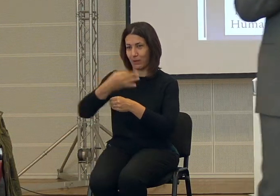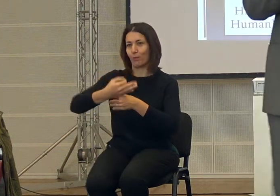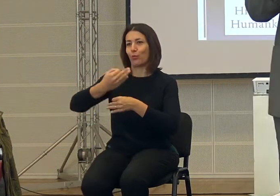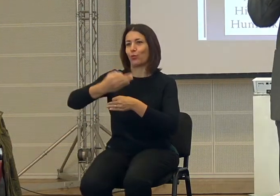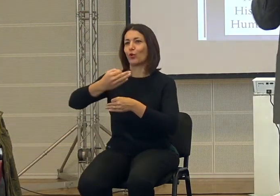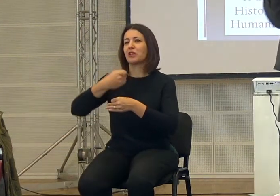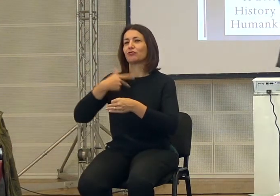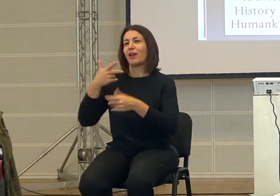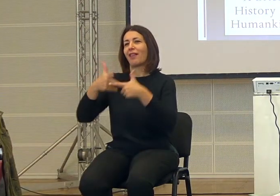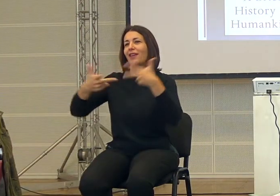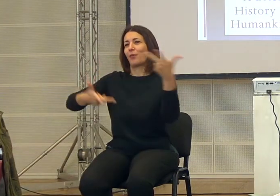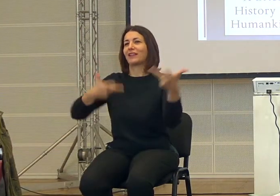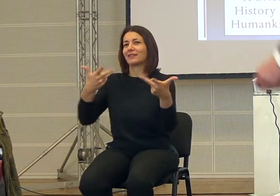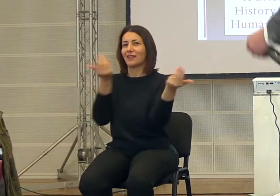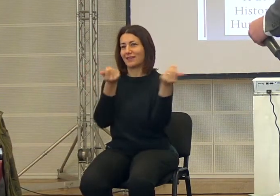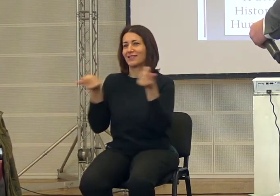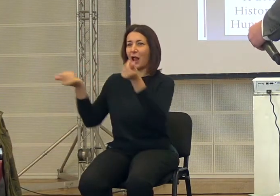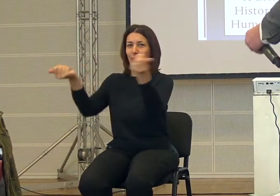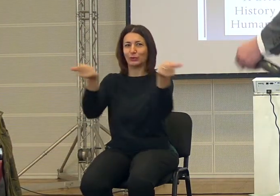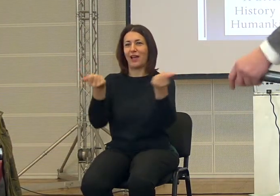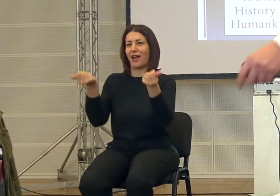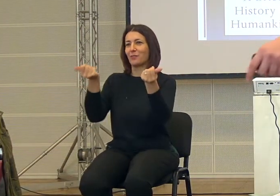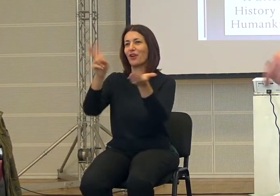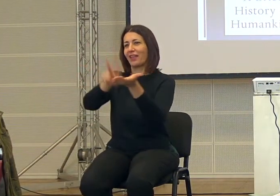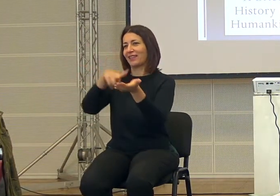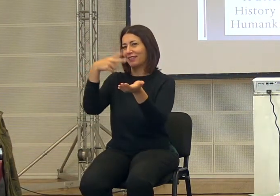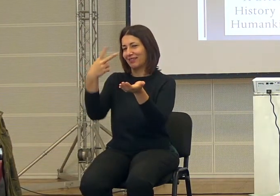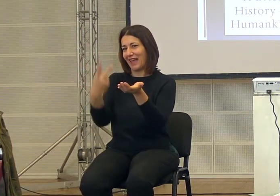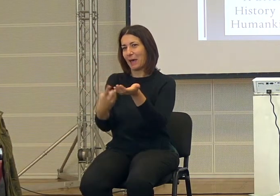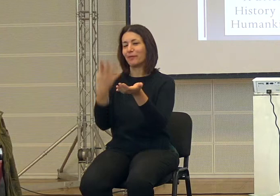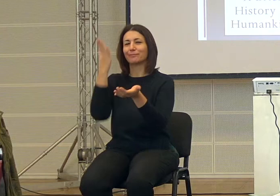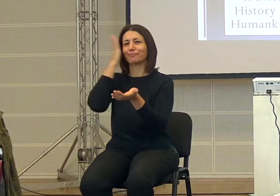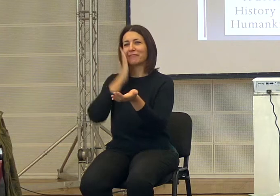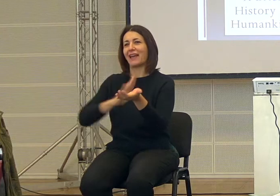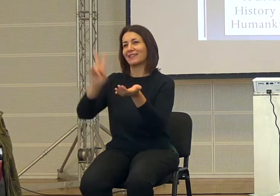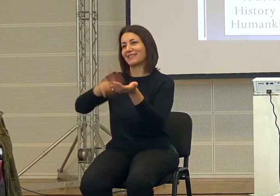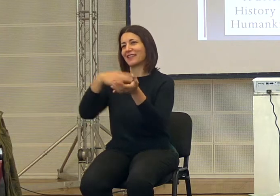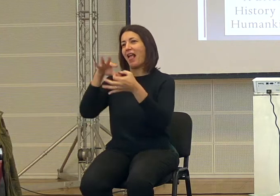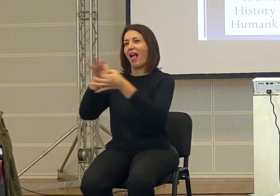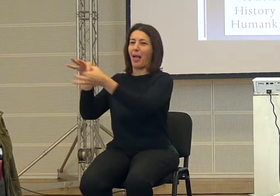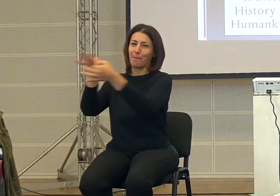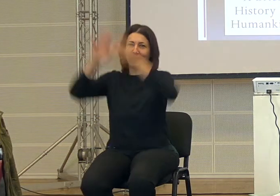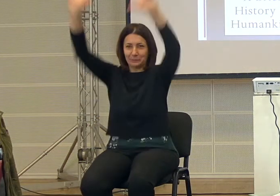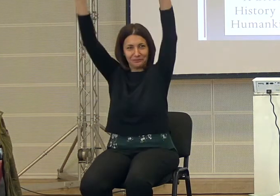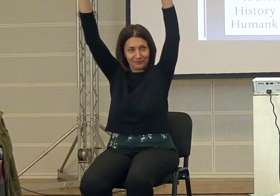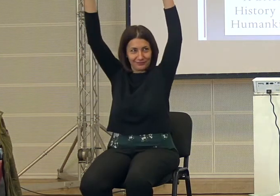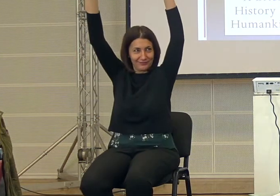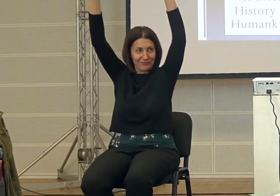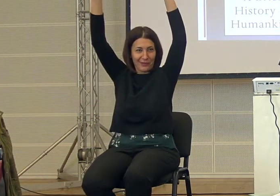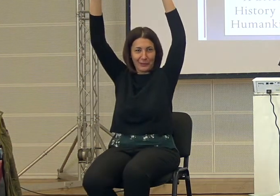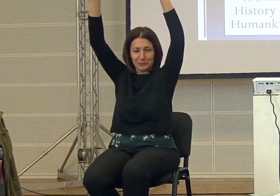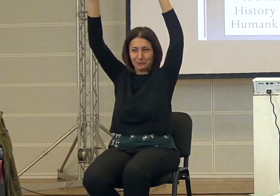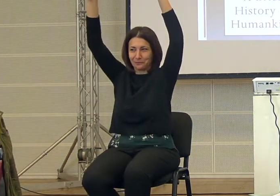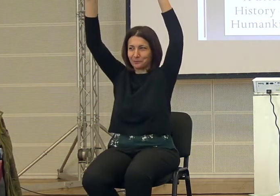C'è la lingua dei segni, salutiamo le nostre carissime amiche per questo servizio, per favore.